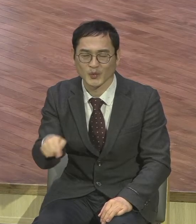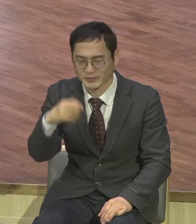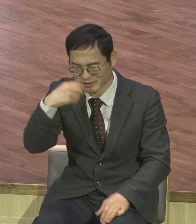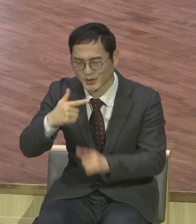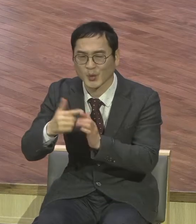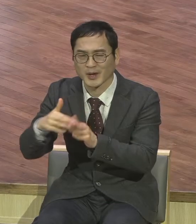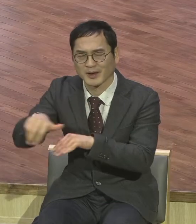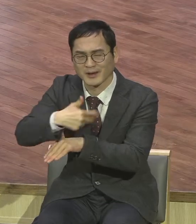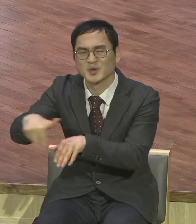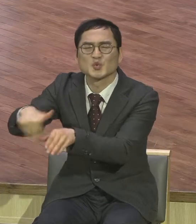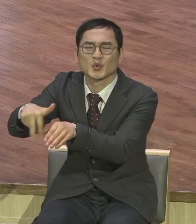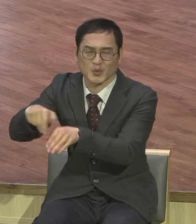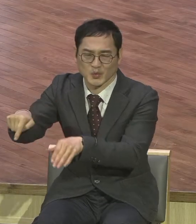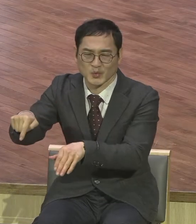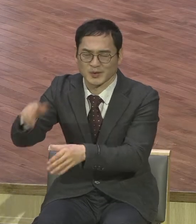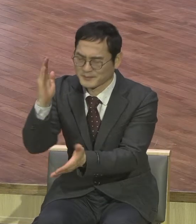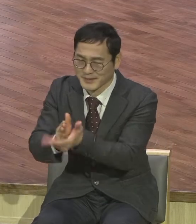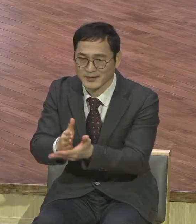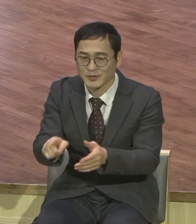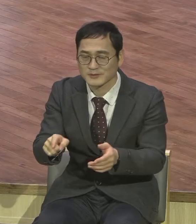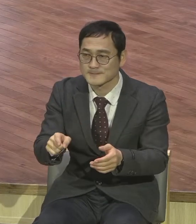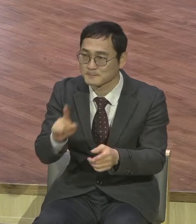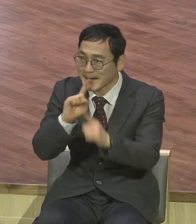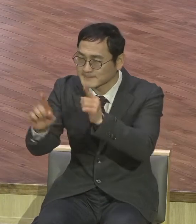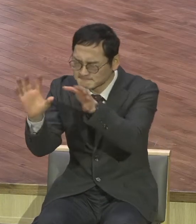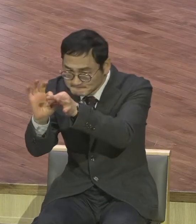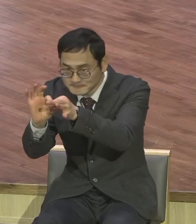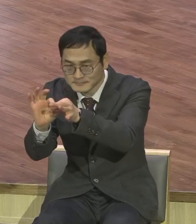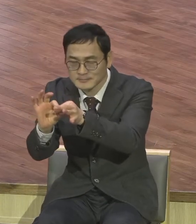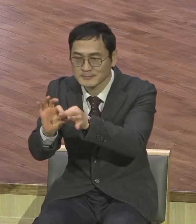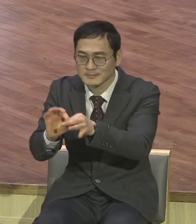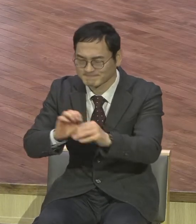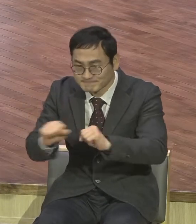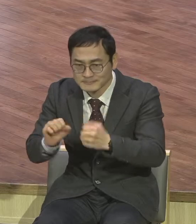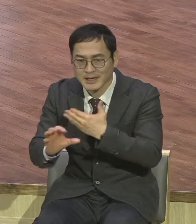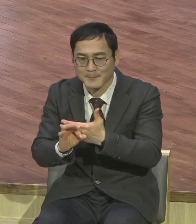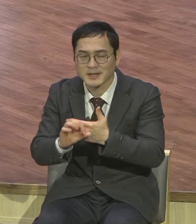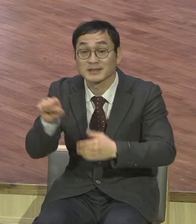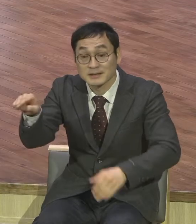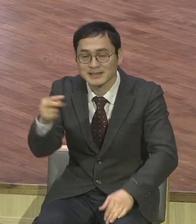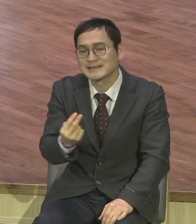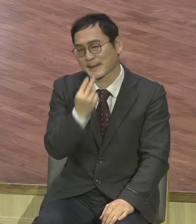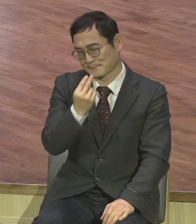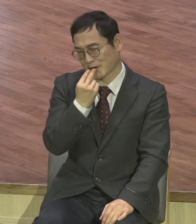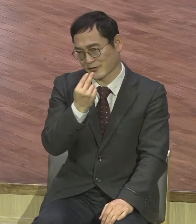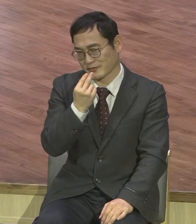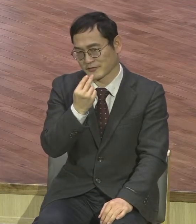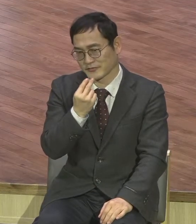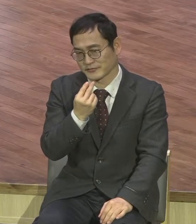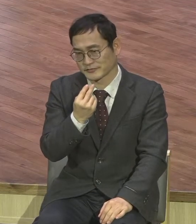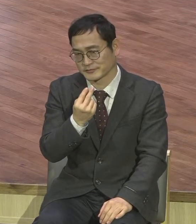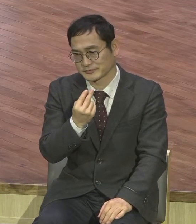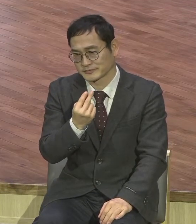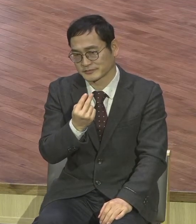활력이 있어. 말씀이 영과 홍과 관절과 골수를 찔러 쪼개는다. 얼마나 실감 납니까? 뭐가요?